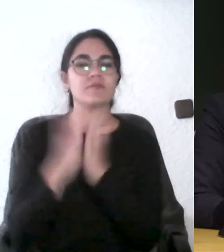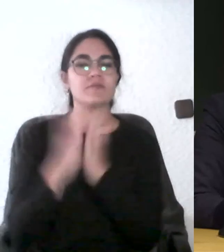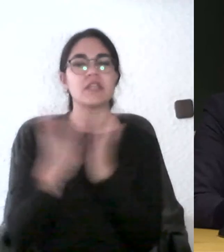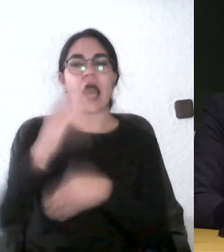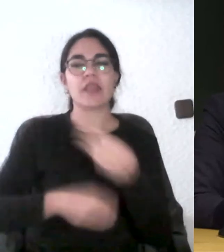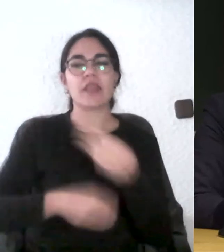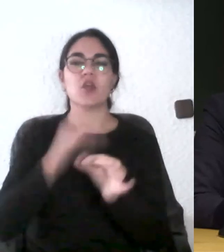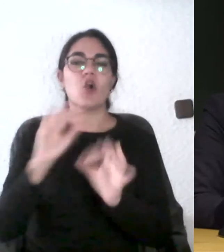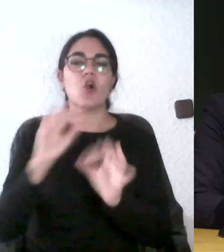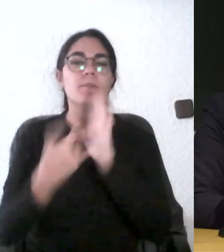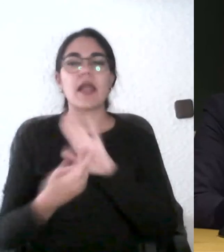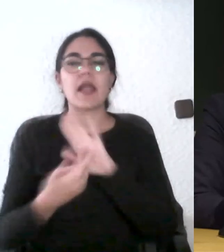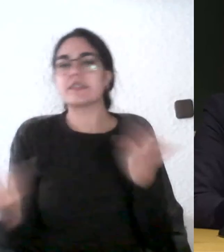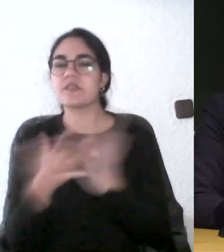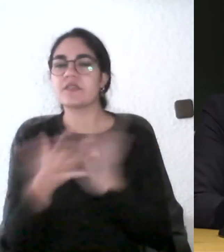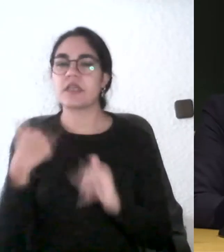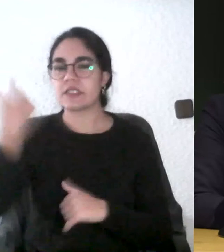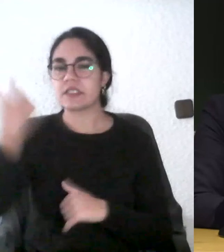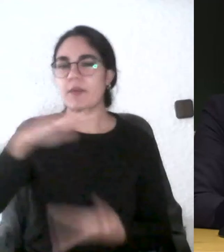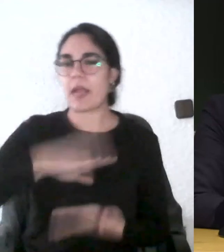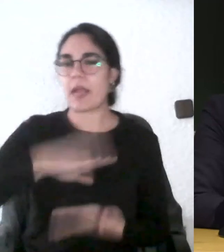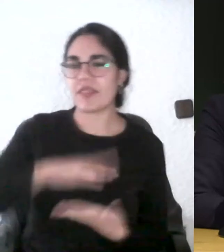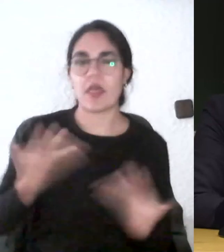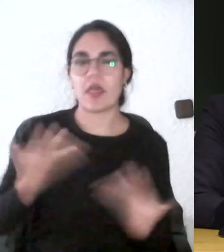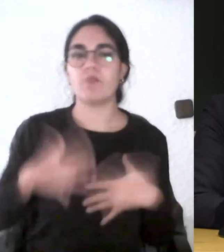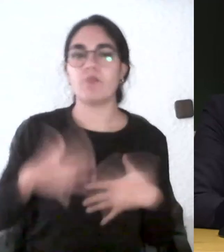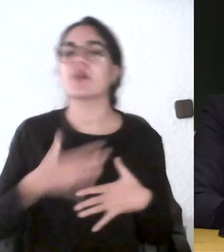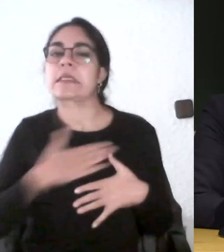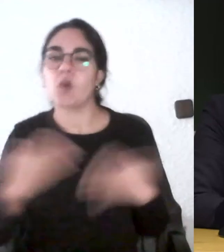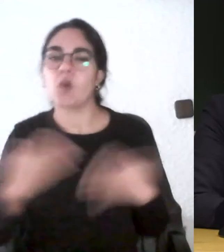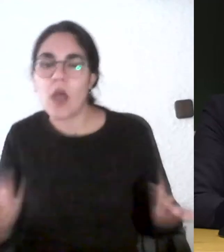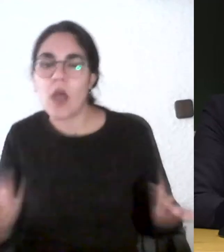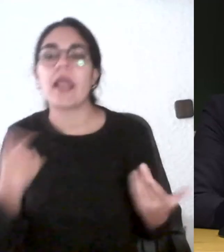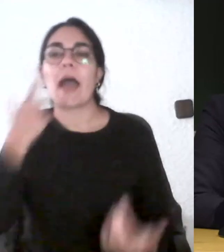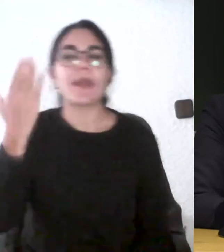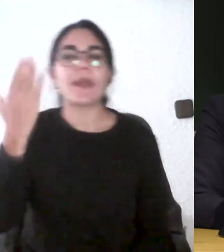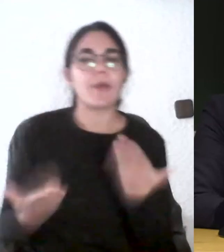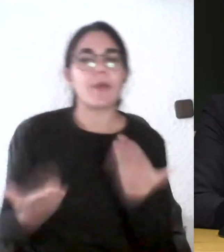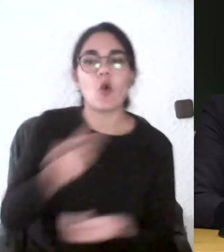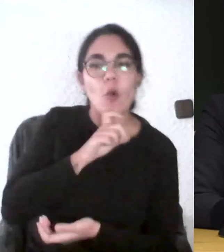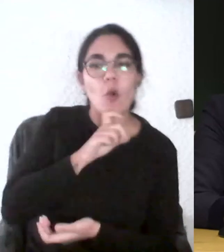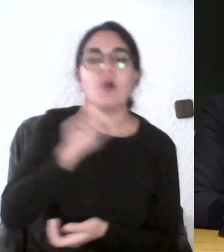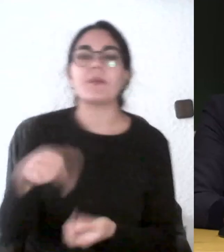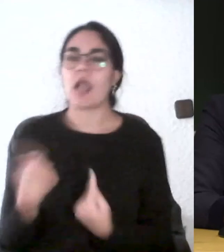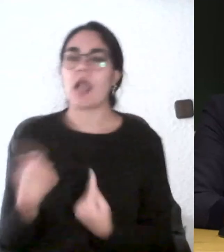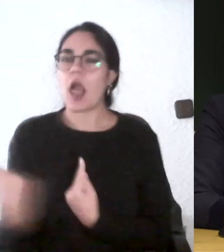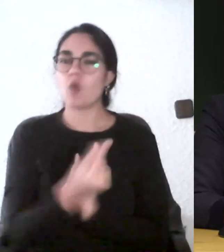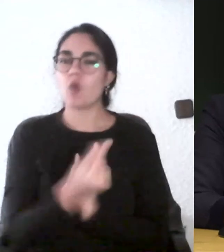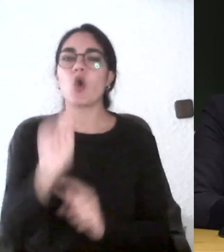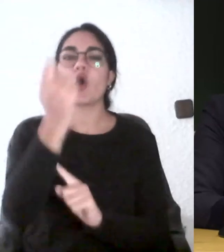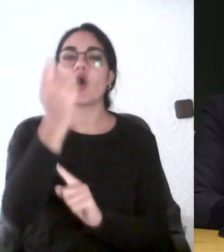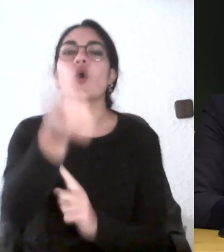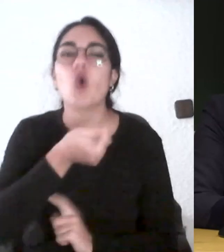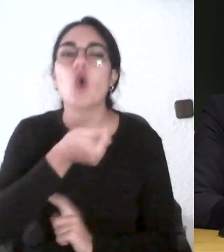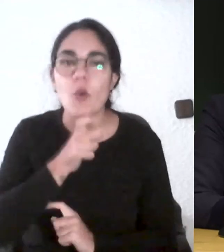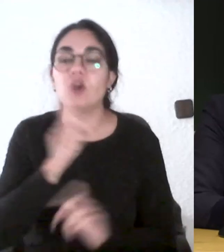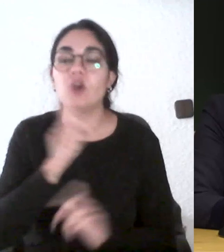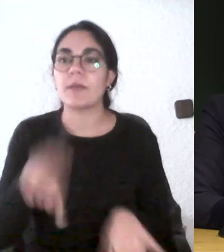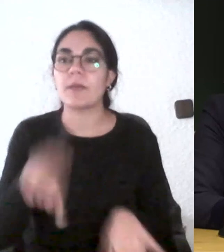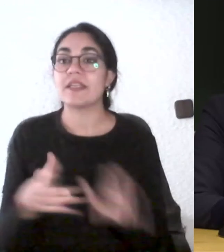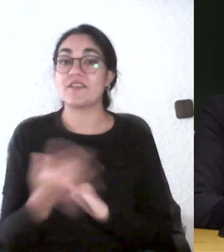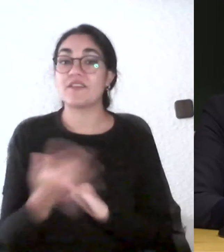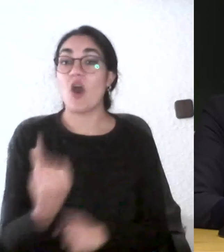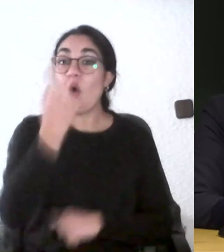determinadas capacidades cómo lo vamos a evaluar qué es lo que vamos a intentar lograr con cada uno de ellos y me dedico una sola jornada solo